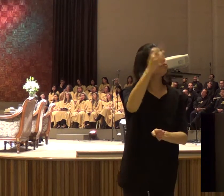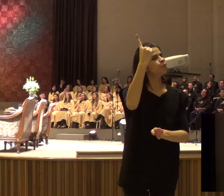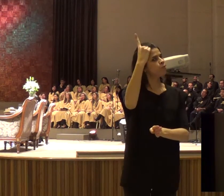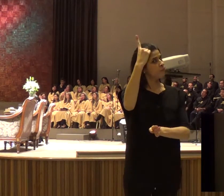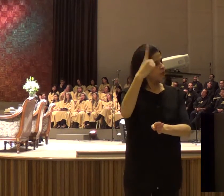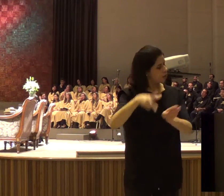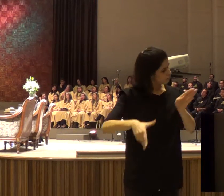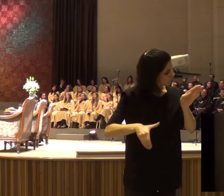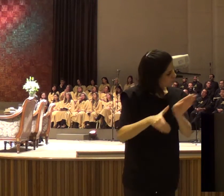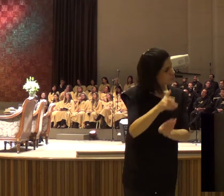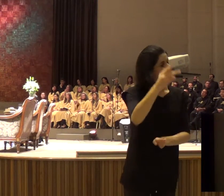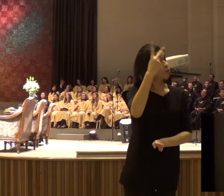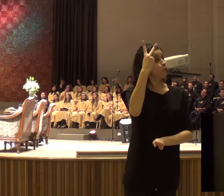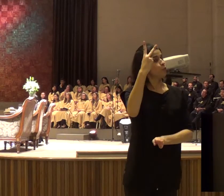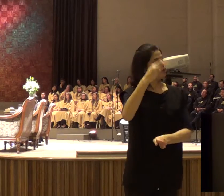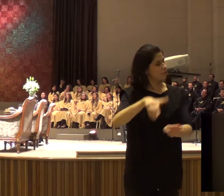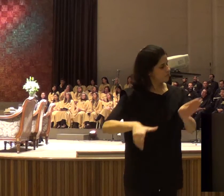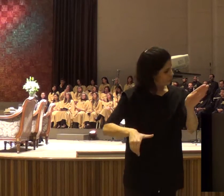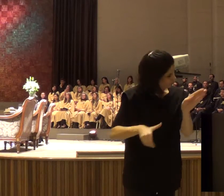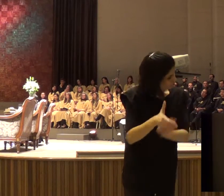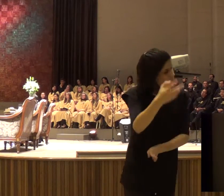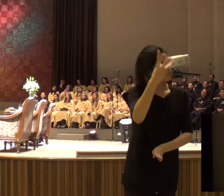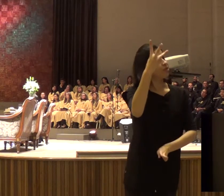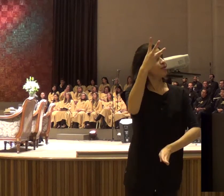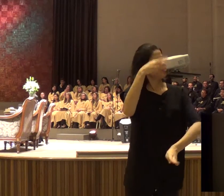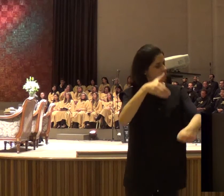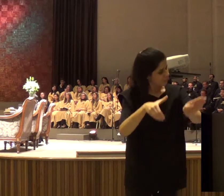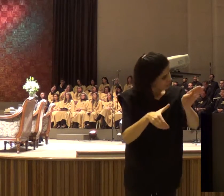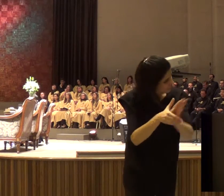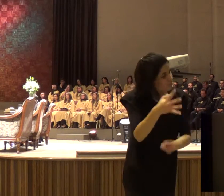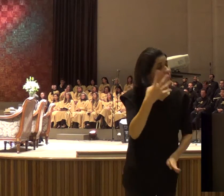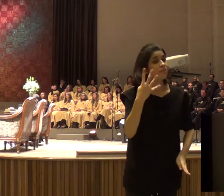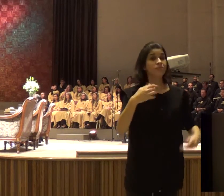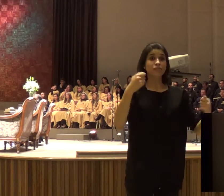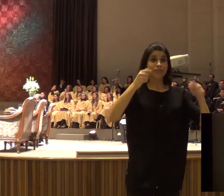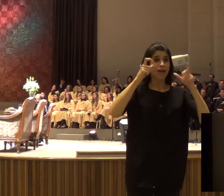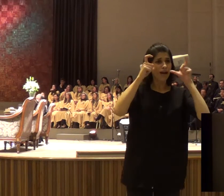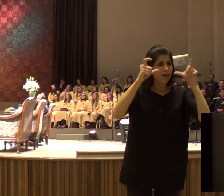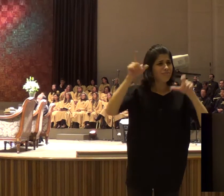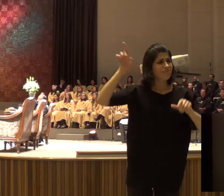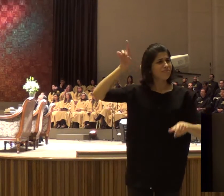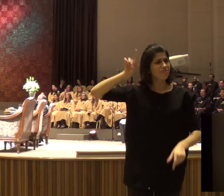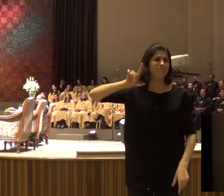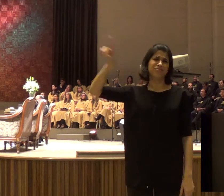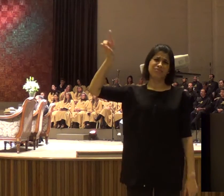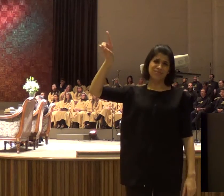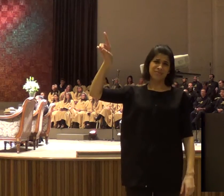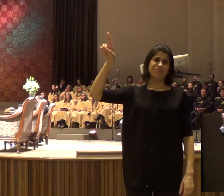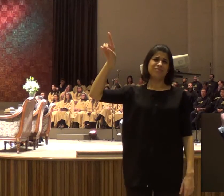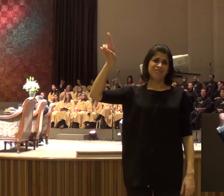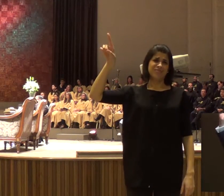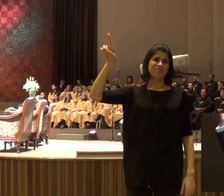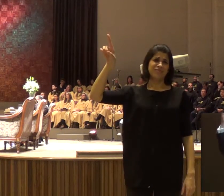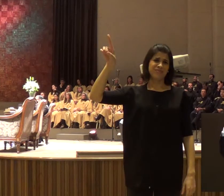nessa experiência de Elias, a seca, como a voz do Espírito, e usou o fogo do céu, que